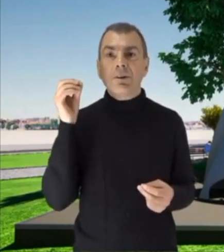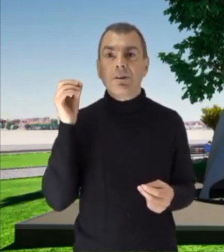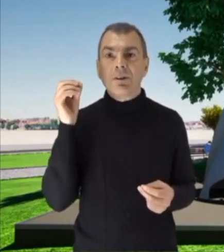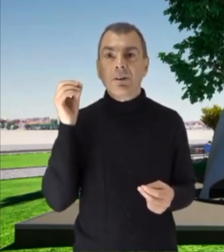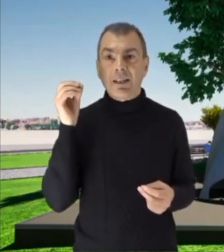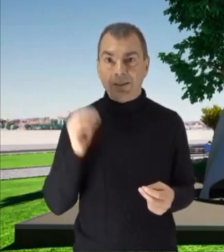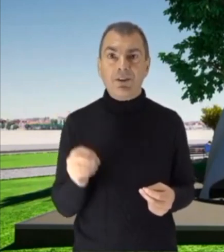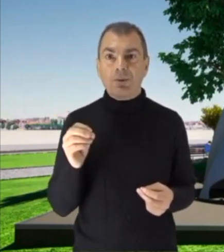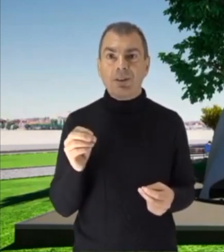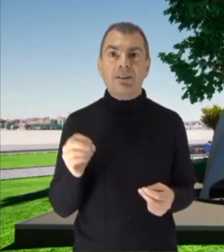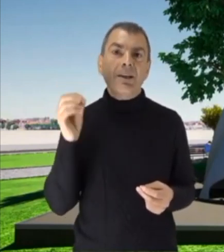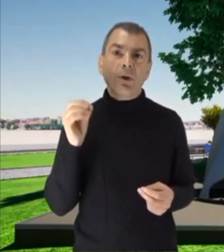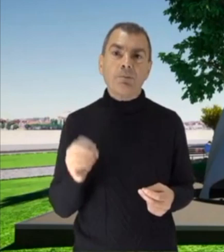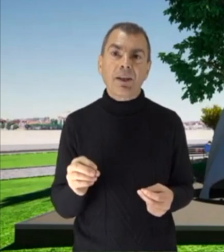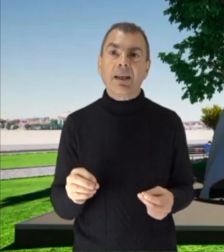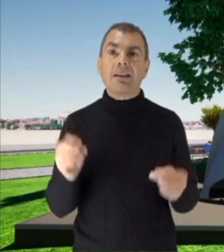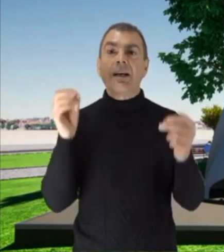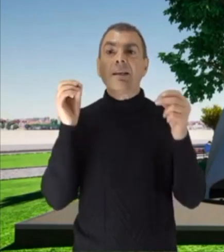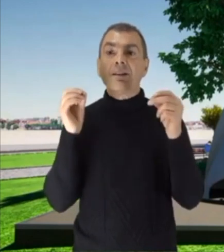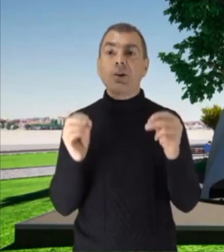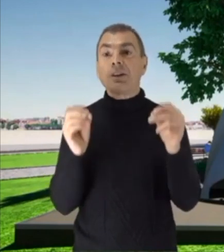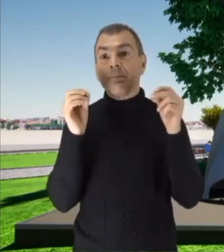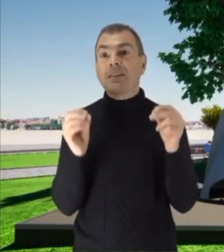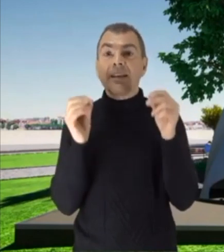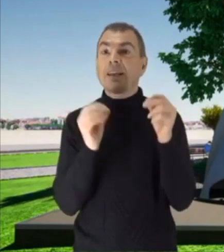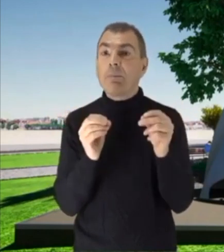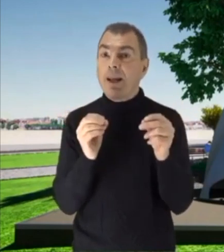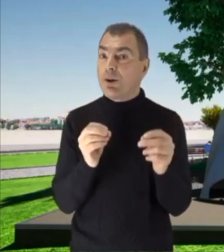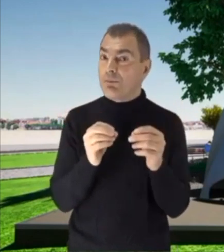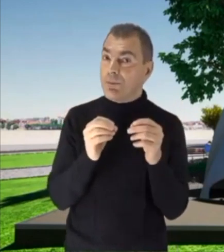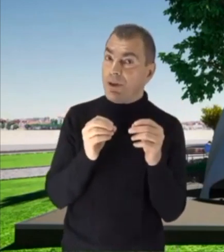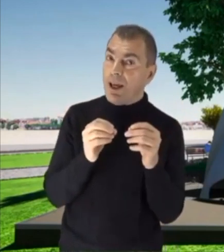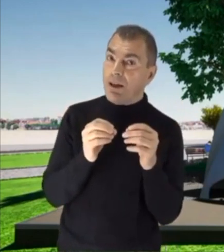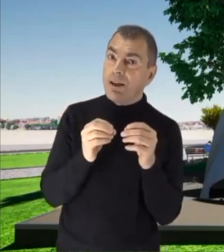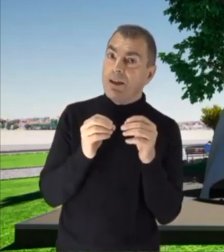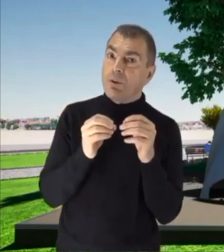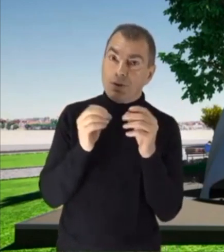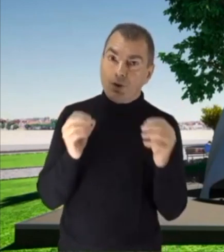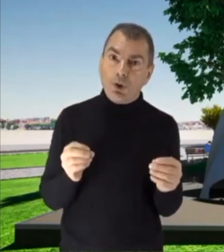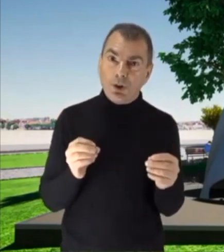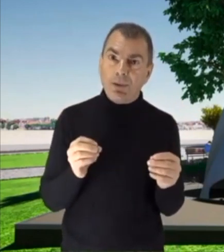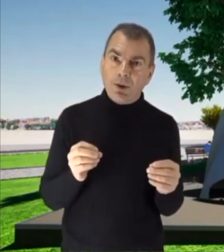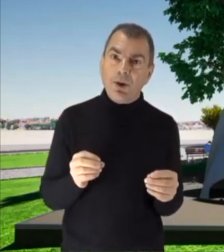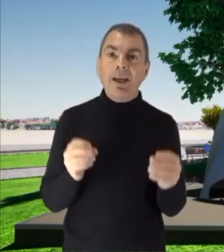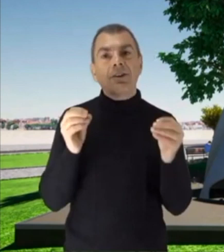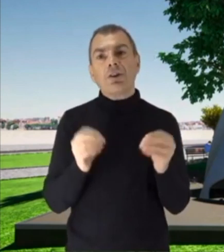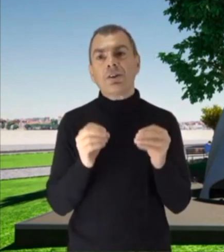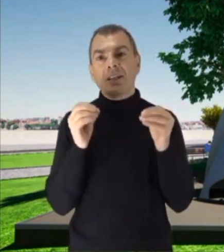attraverso questa statua al pianeta. I sordi, pensate che bello è questo gioco di parole, i sordi